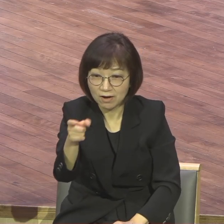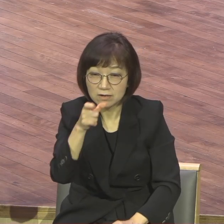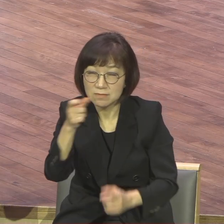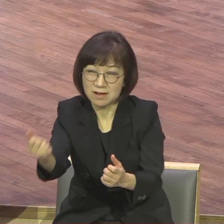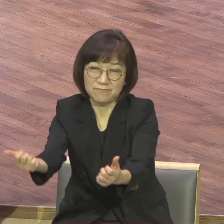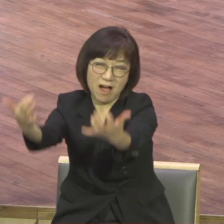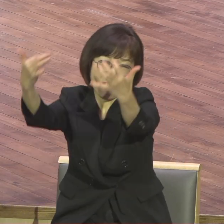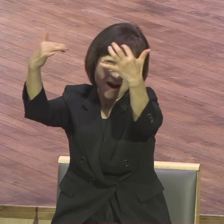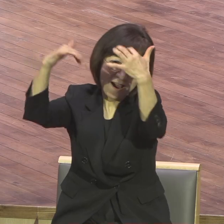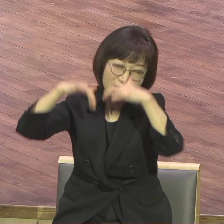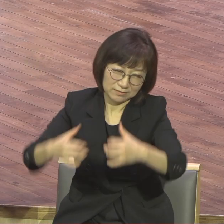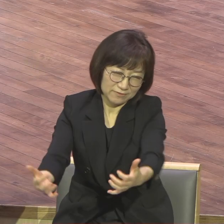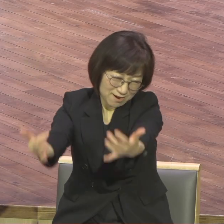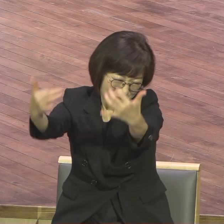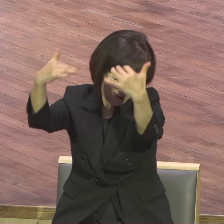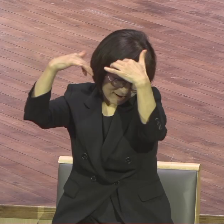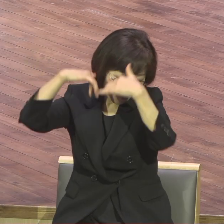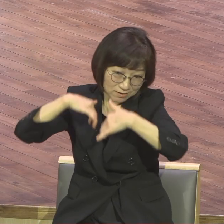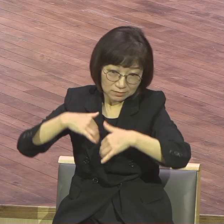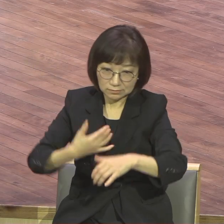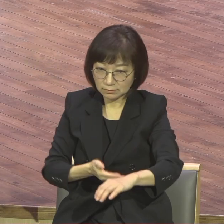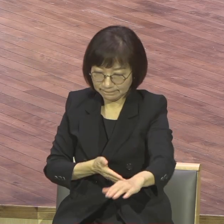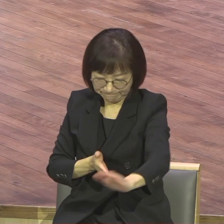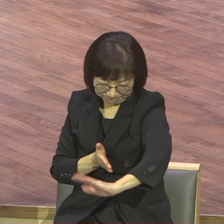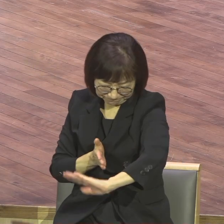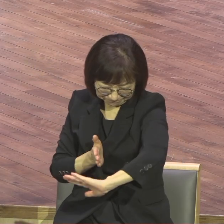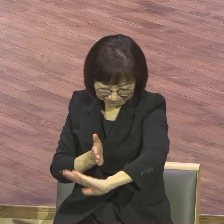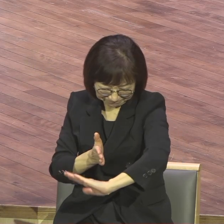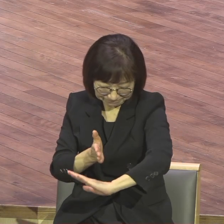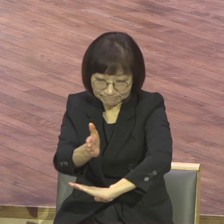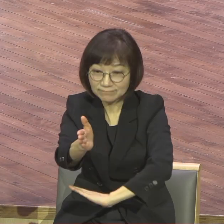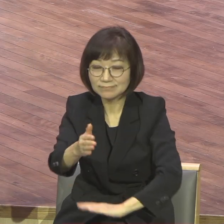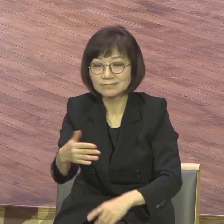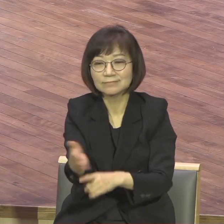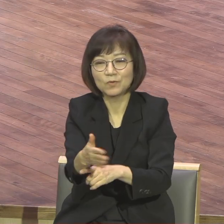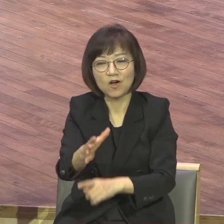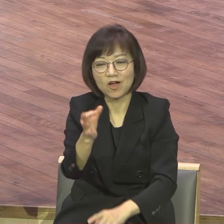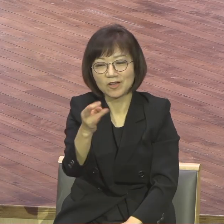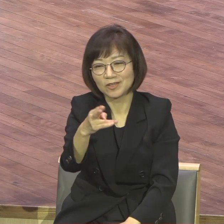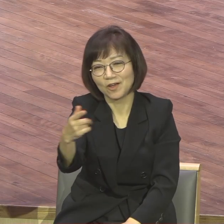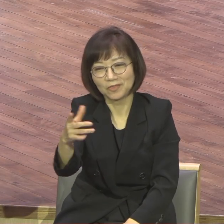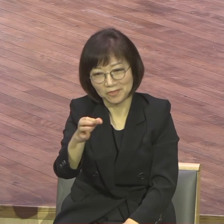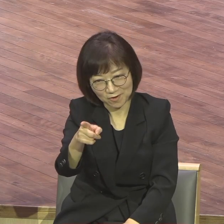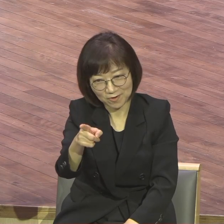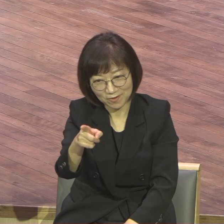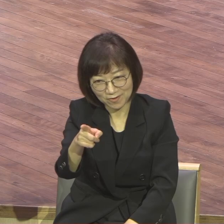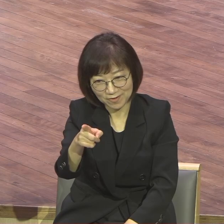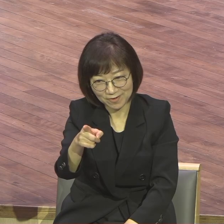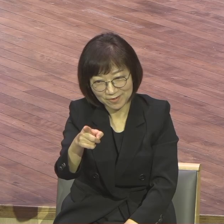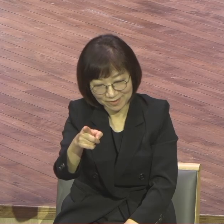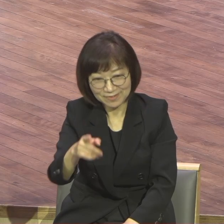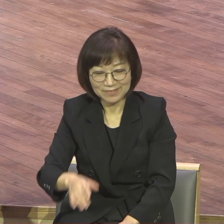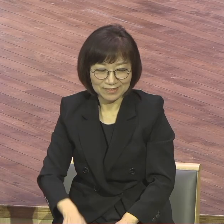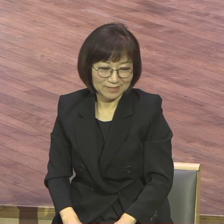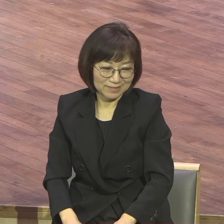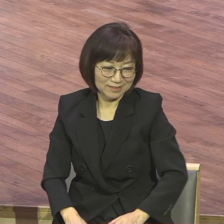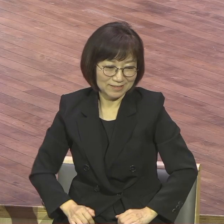올라가요 연어가 이런 신앙인이 되기 바랍니다 저는 정면도전하는 체질로 하나님 바꿔주었어요